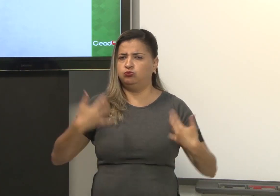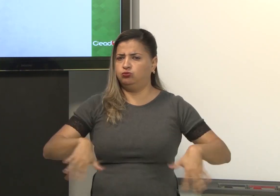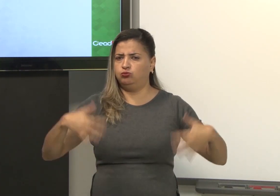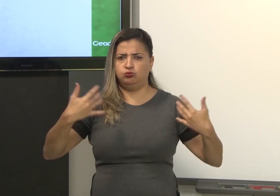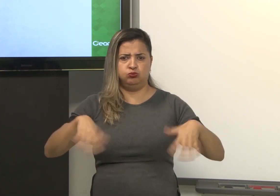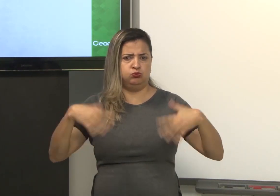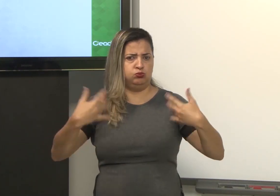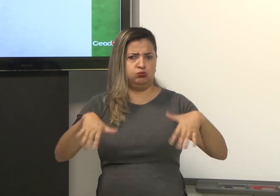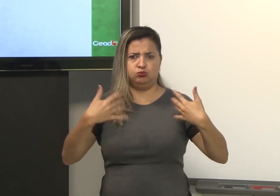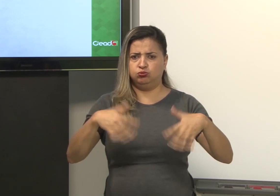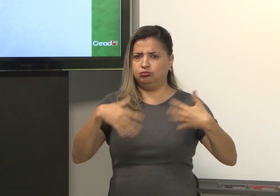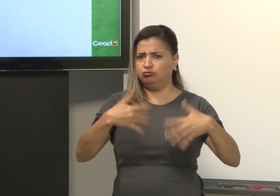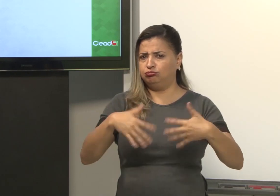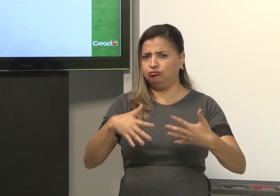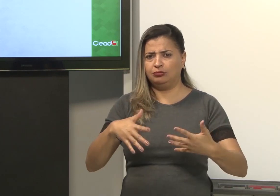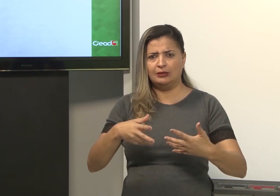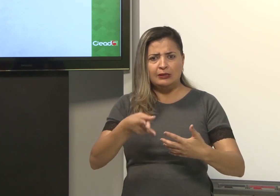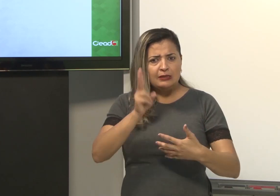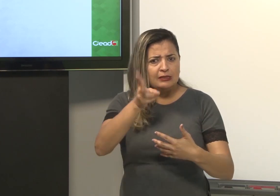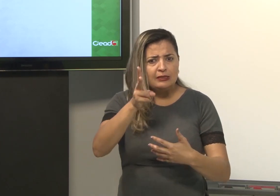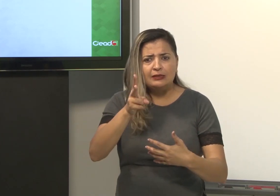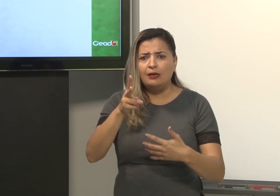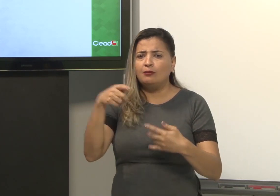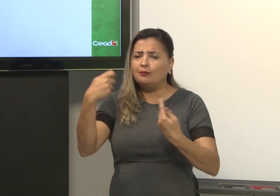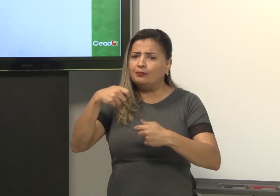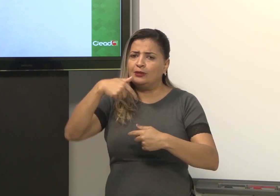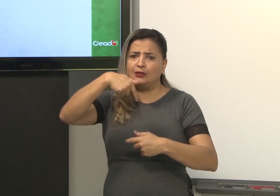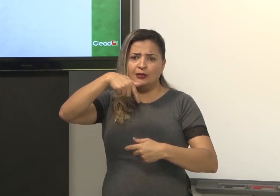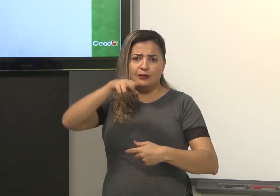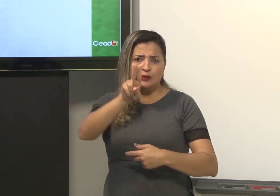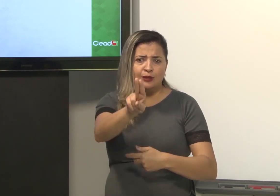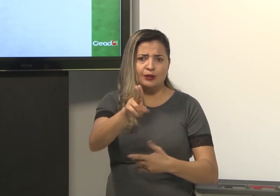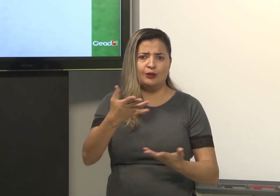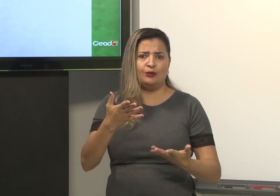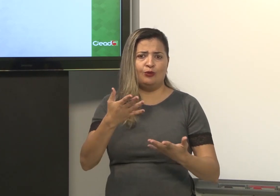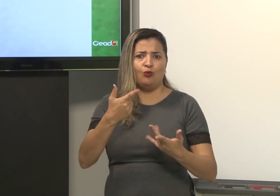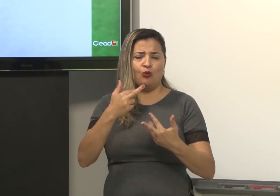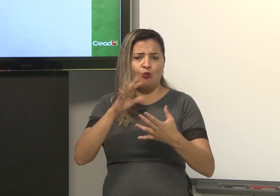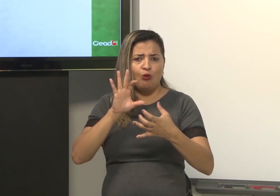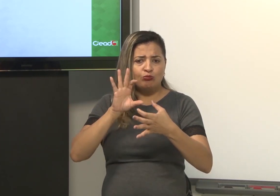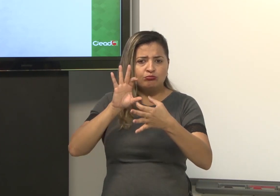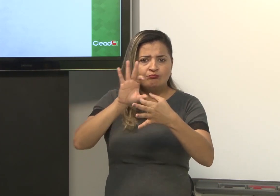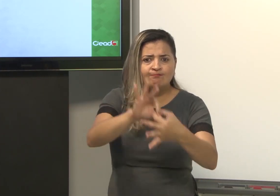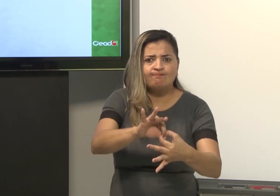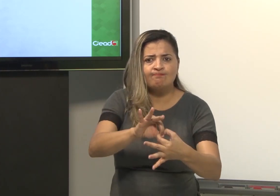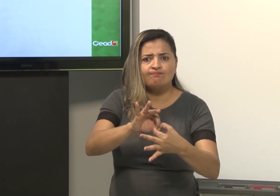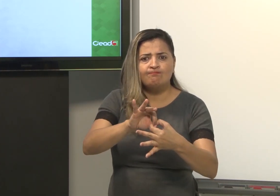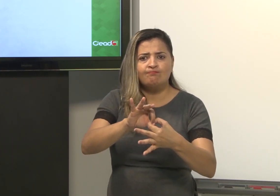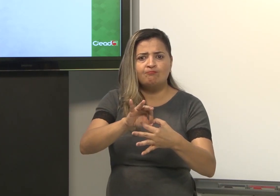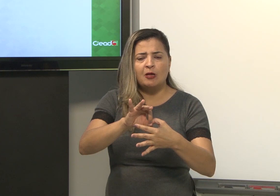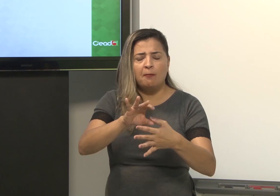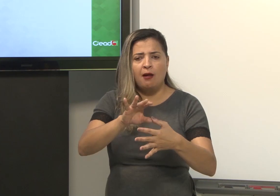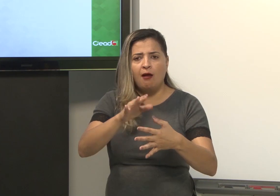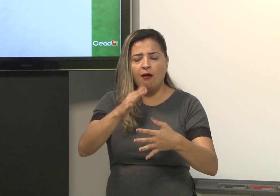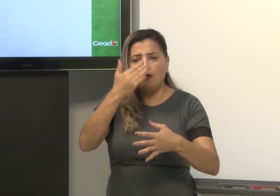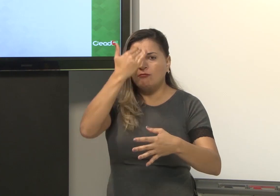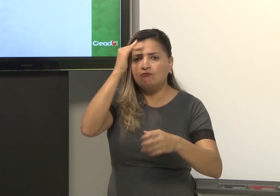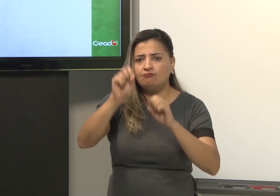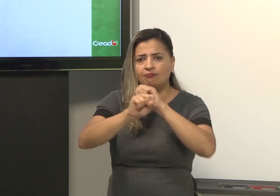Libras, ele é muito utilizado. Nossa, muito utilizado. Então, sempre se utiliza palavras com QU